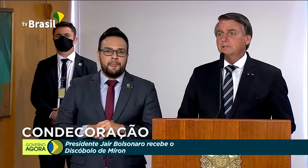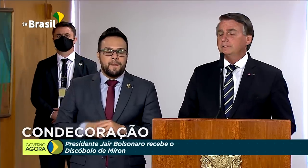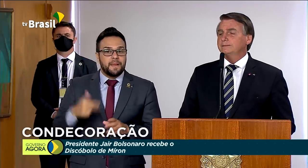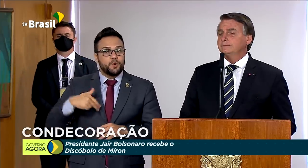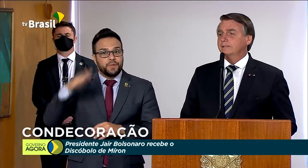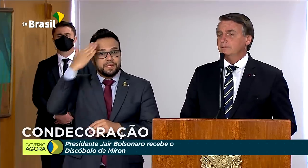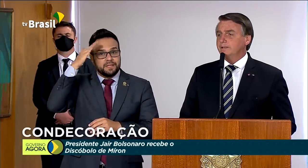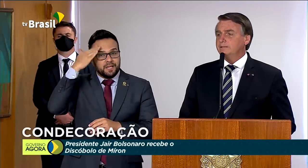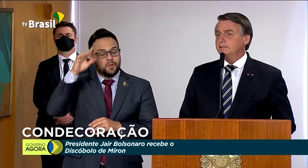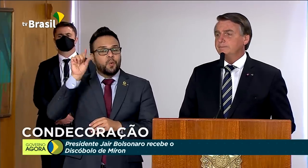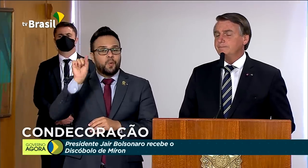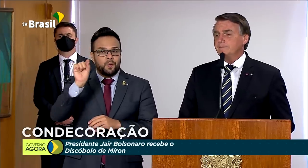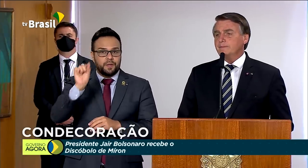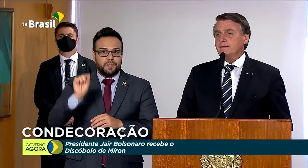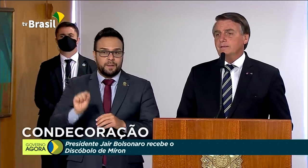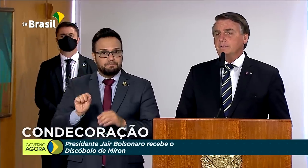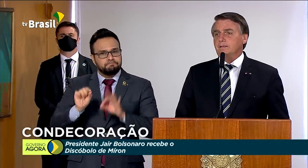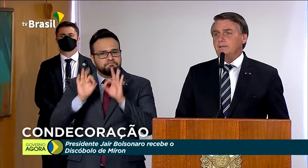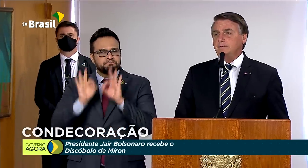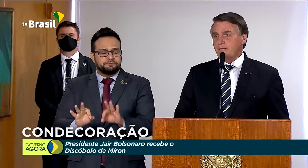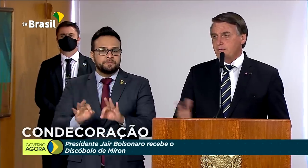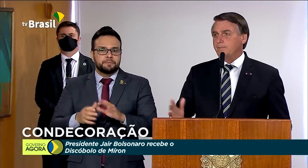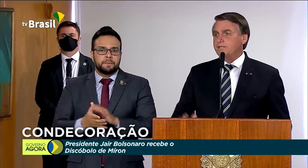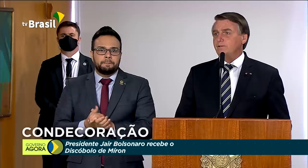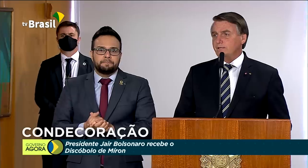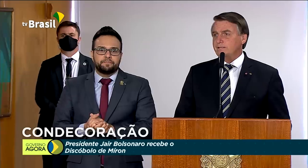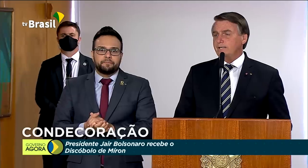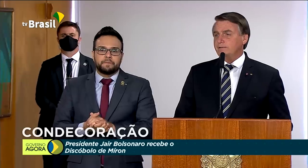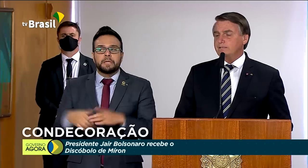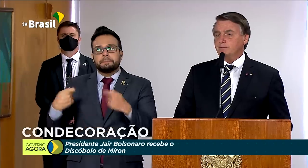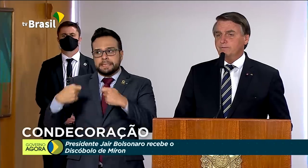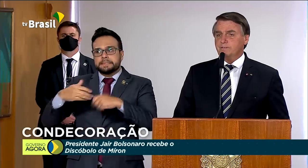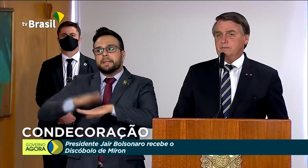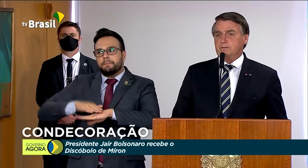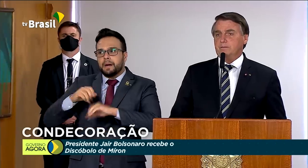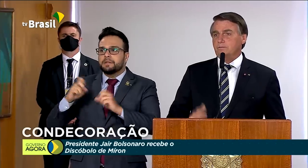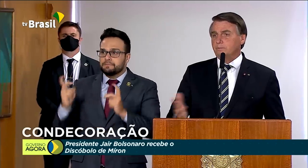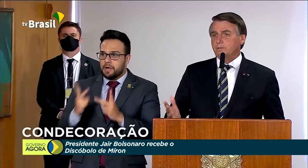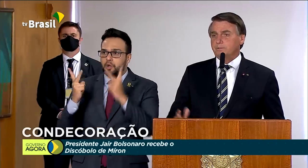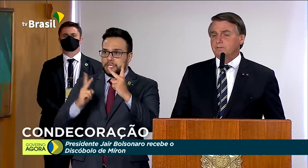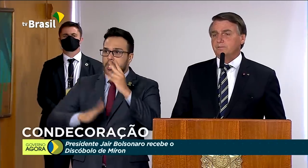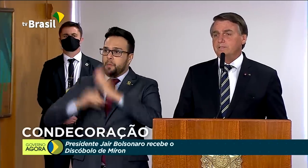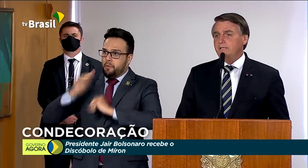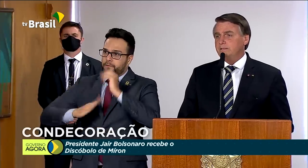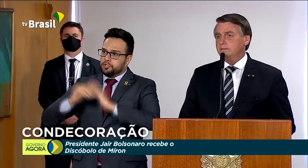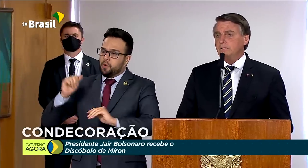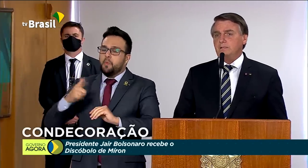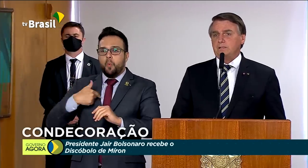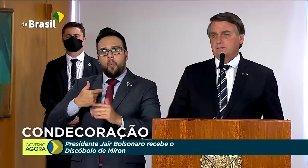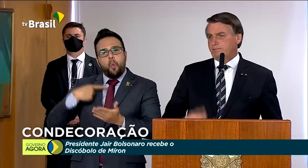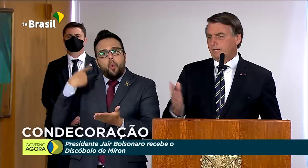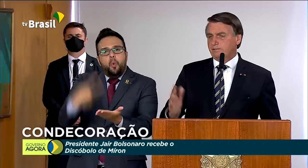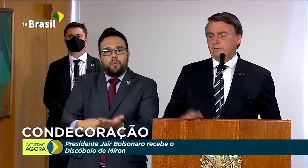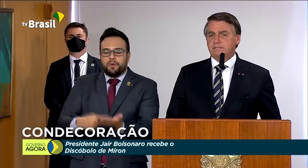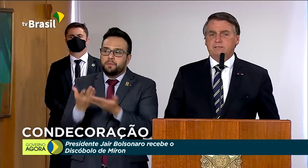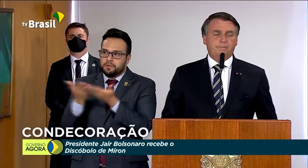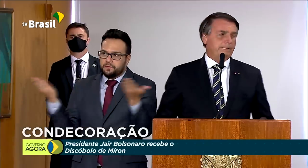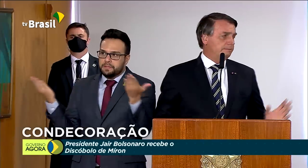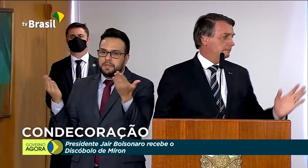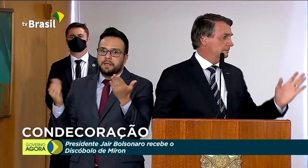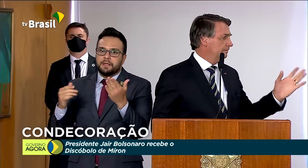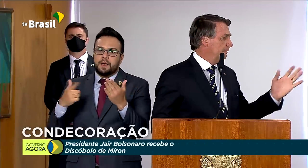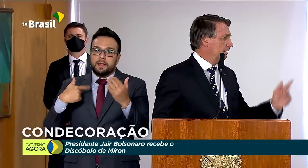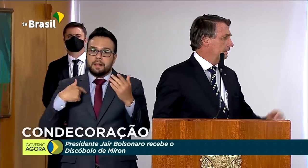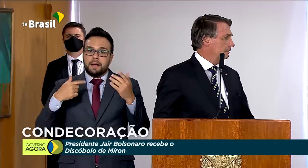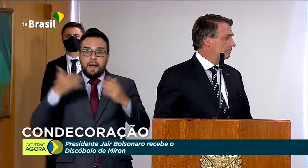entendo que realmente tem que ser mais valorizado essa profissão. Eu compromisso com vocês, já falei durante a